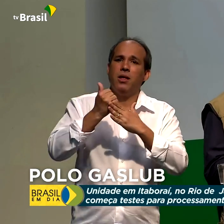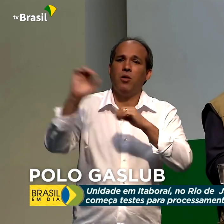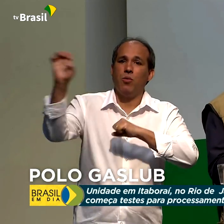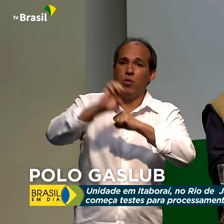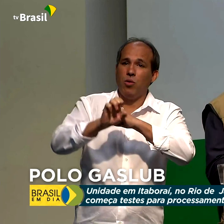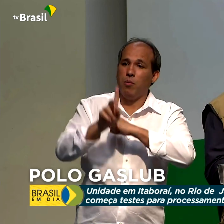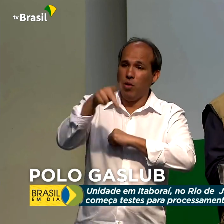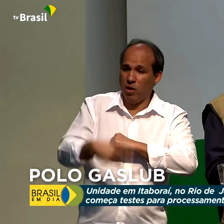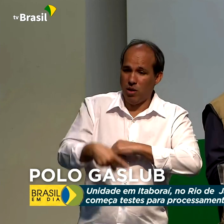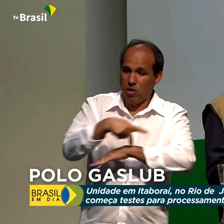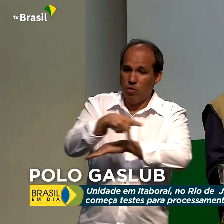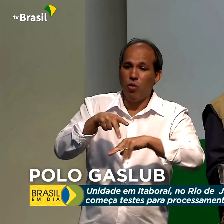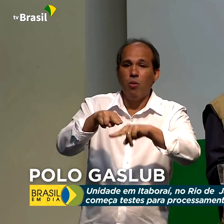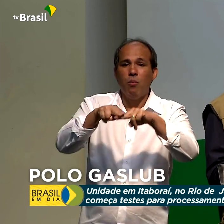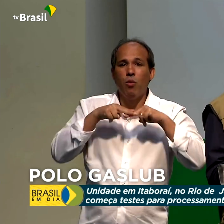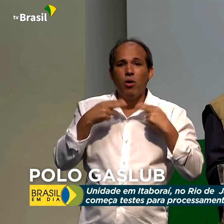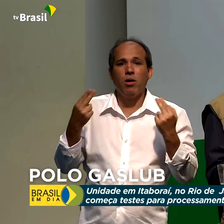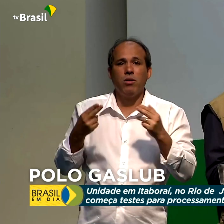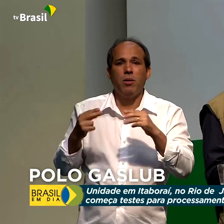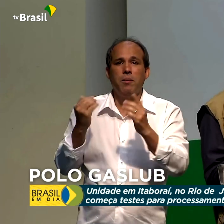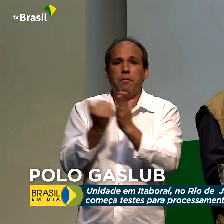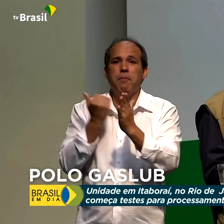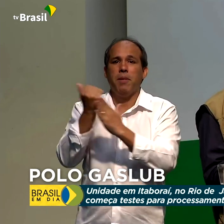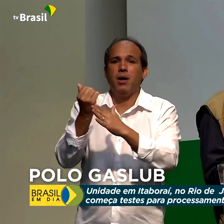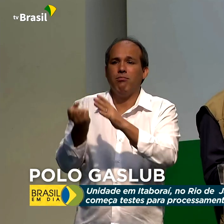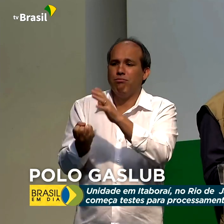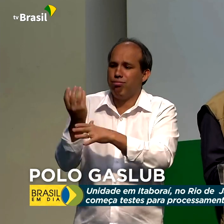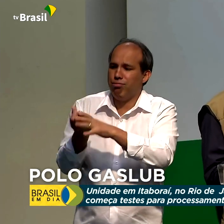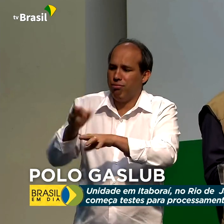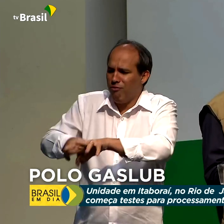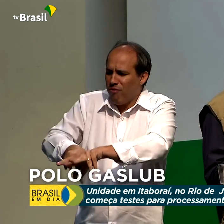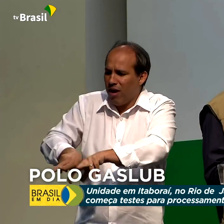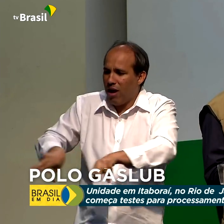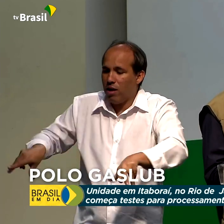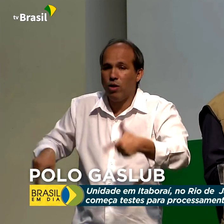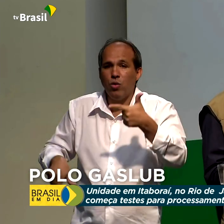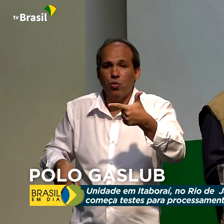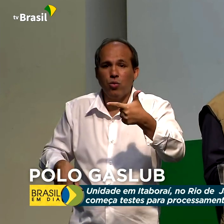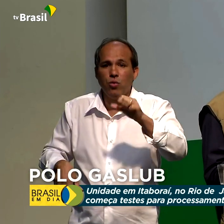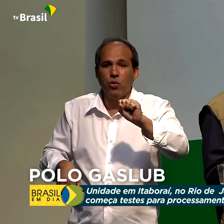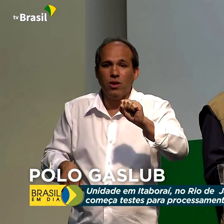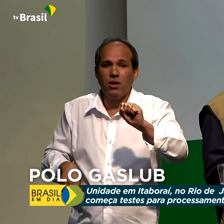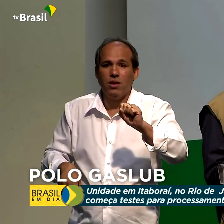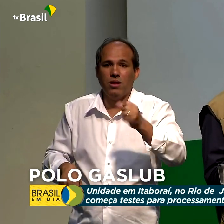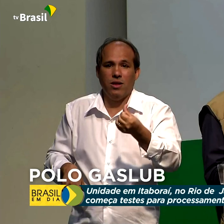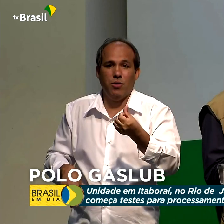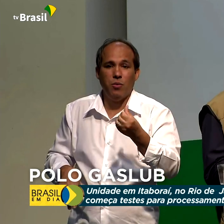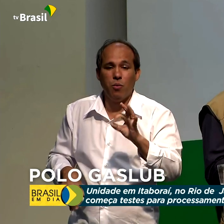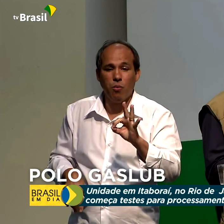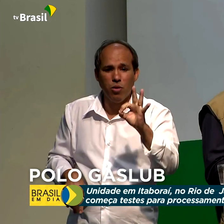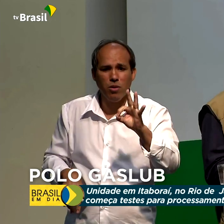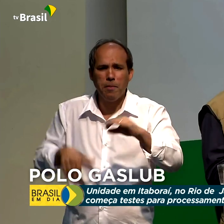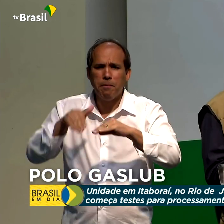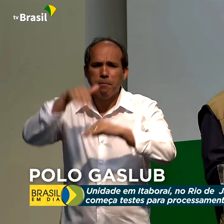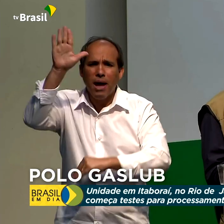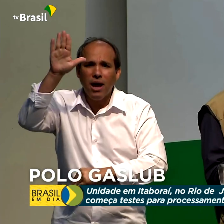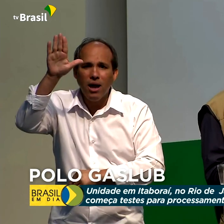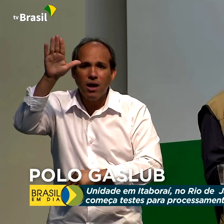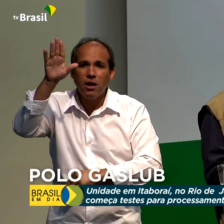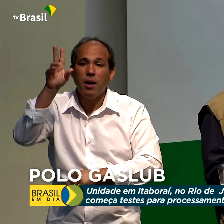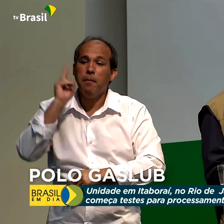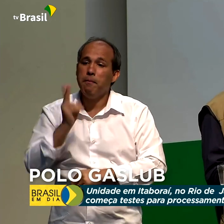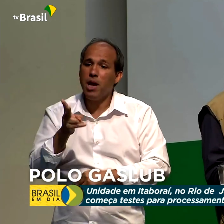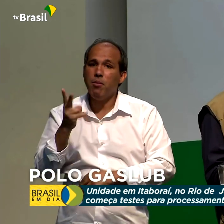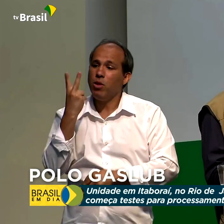por conta do aumento de produção em 286%. Isso em dois anos de pandemia.